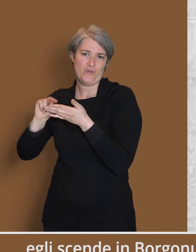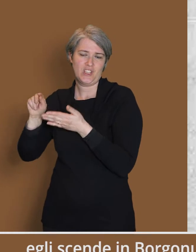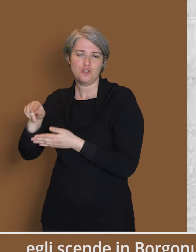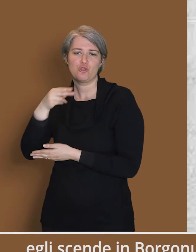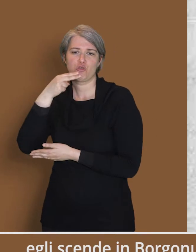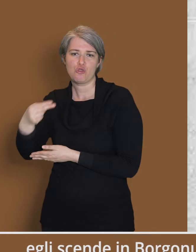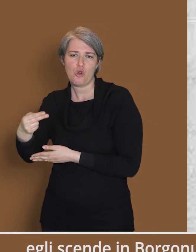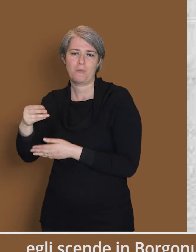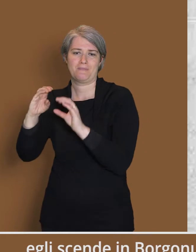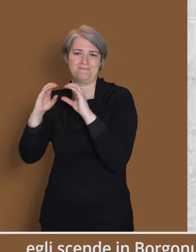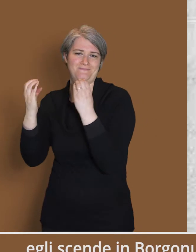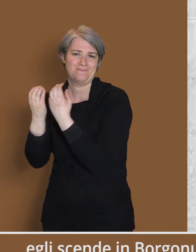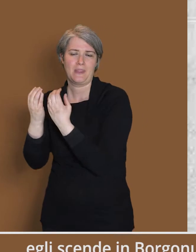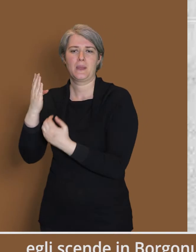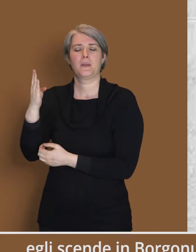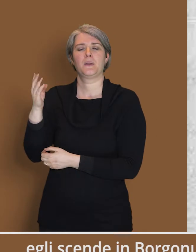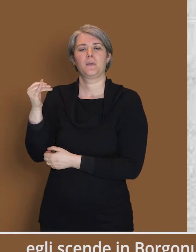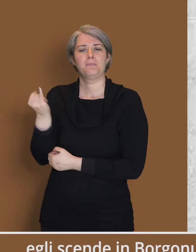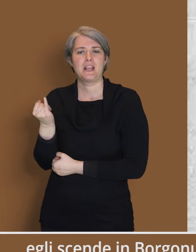composto di un modesto appartamento.